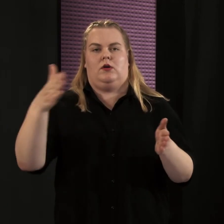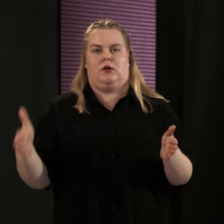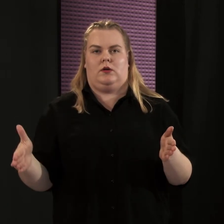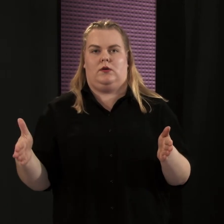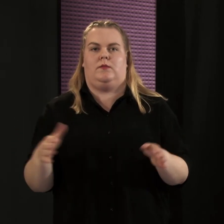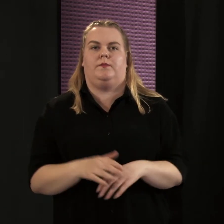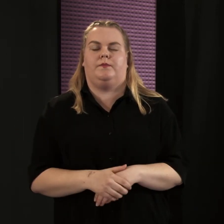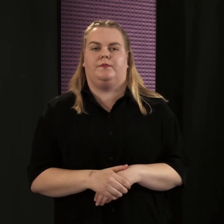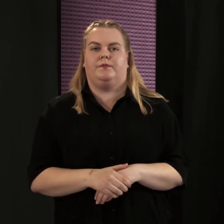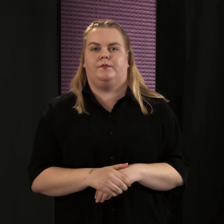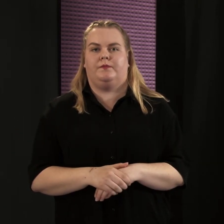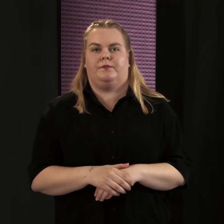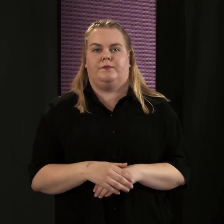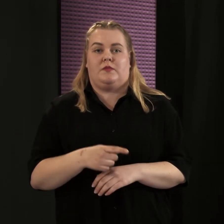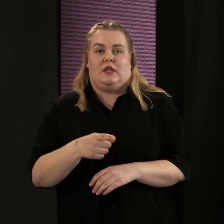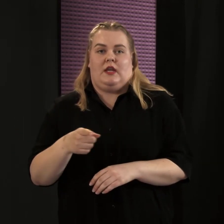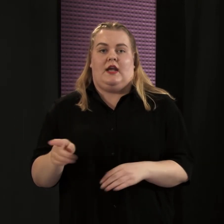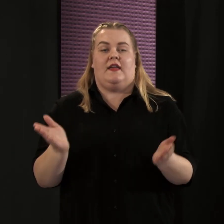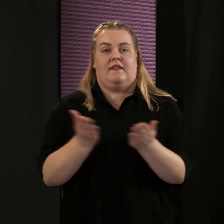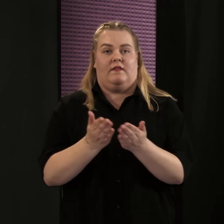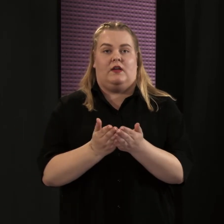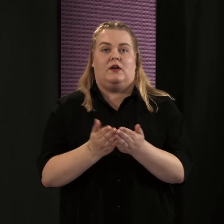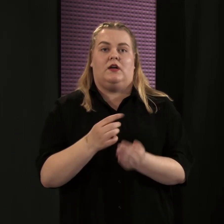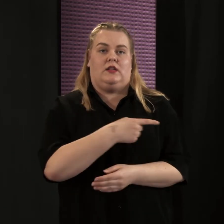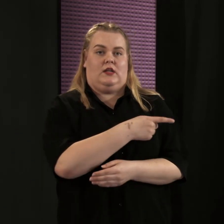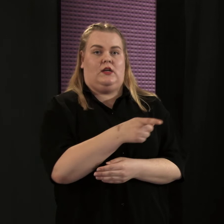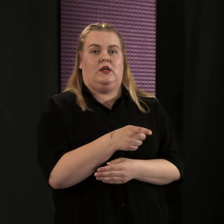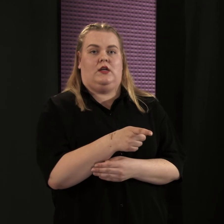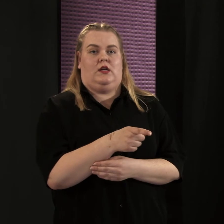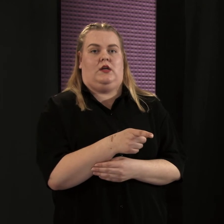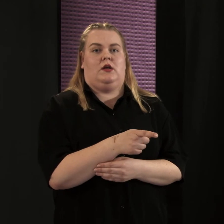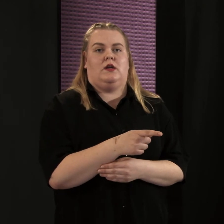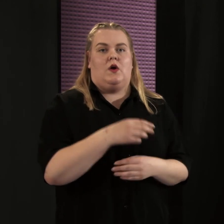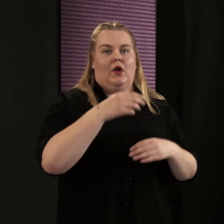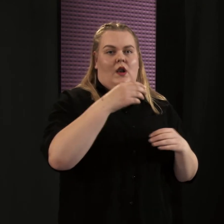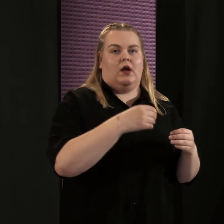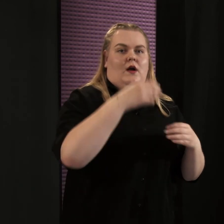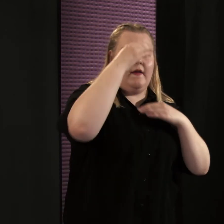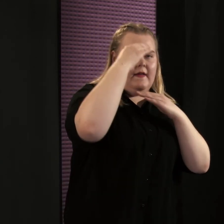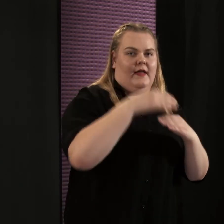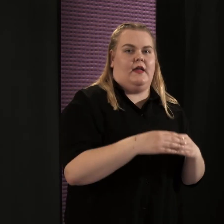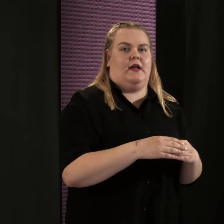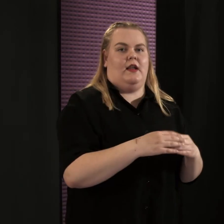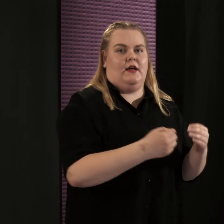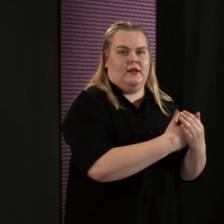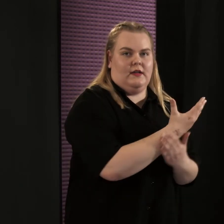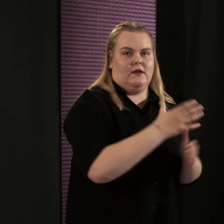Heitä verrattiin niihin, joilla kasvia eläinkunnan tuotteista saatava proteiinimäärä